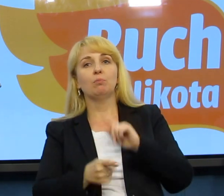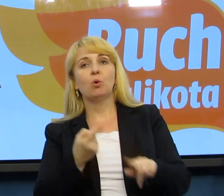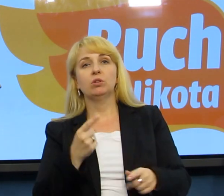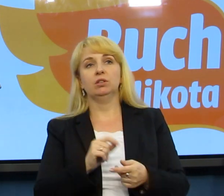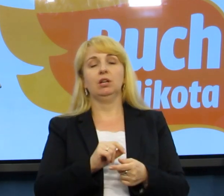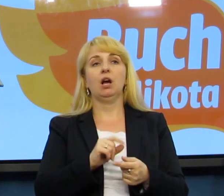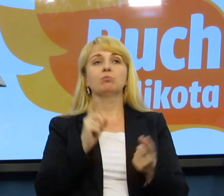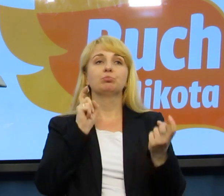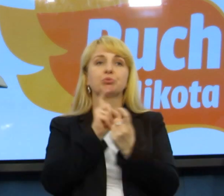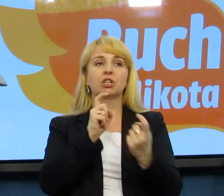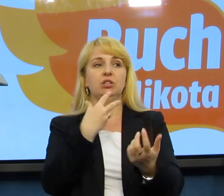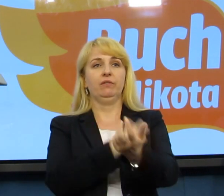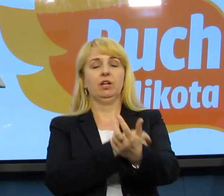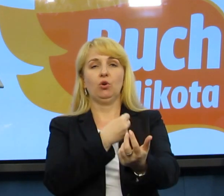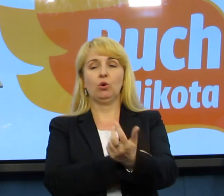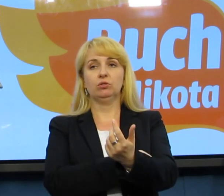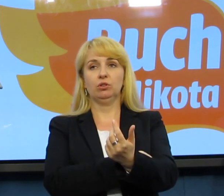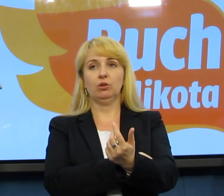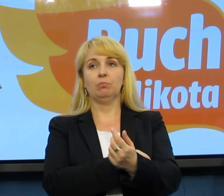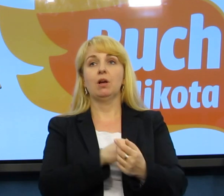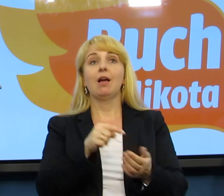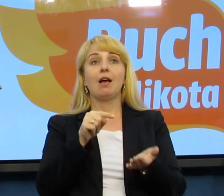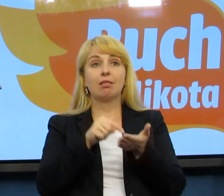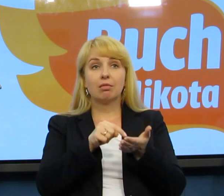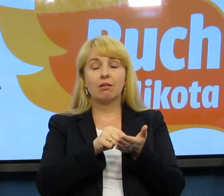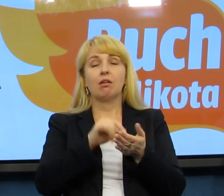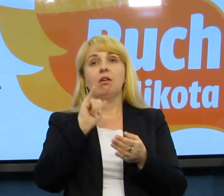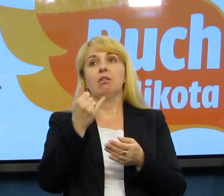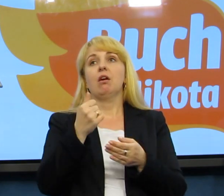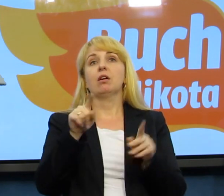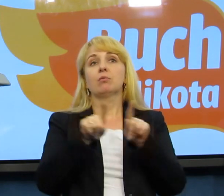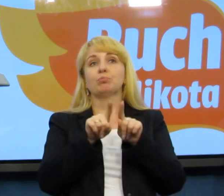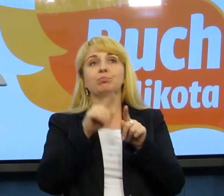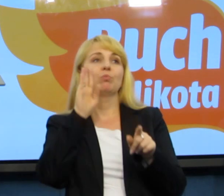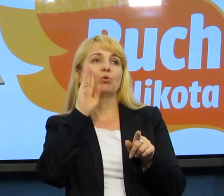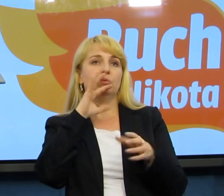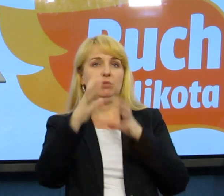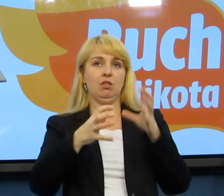antynarkotykowej, takiej, jaka się powinna odbywać na całym świecie.